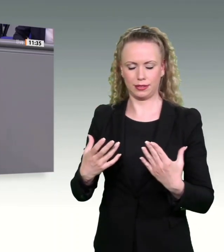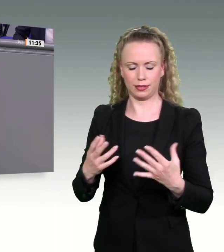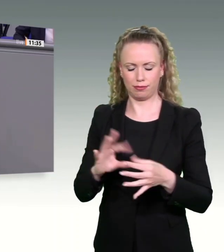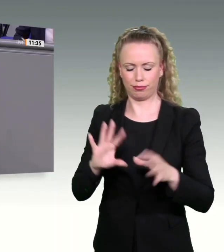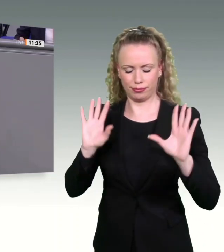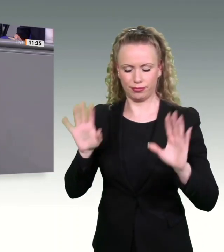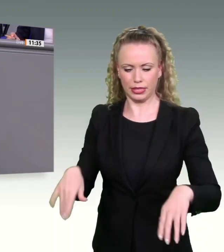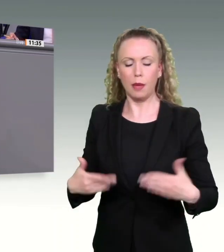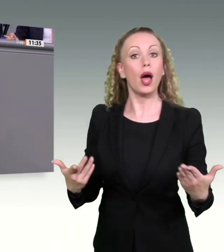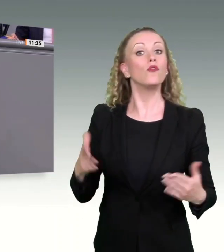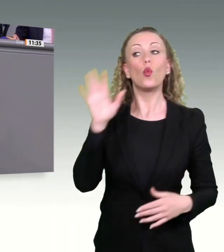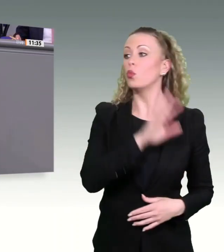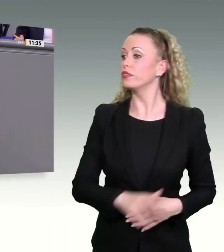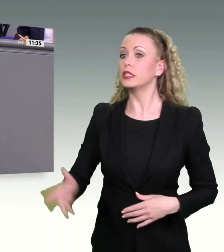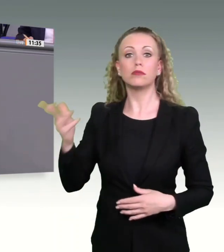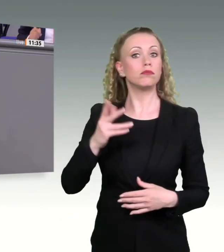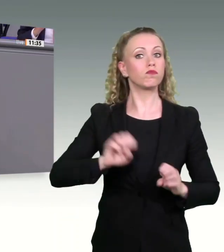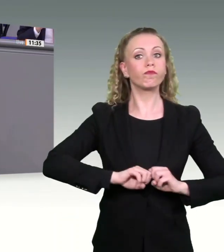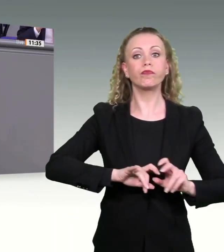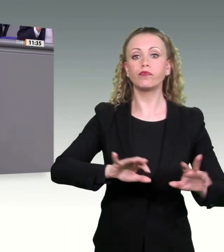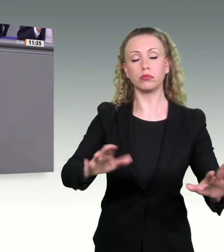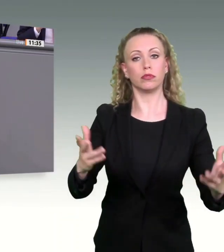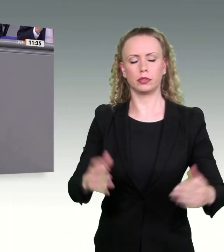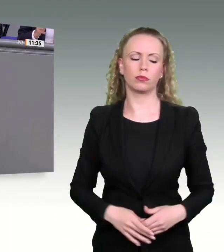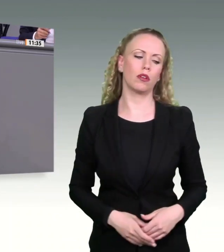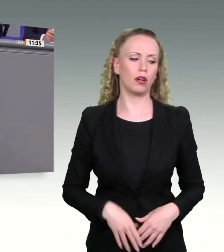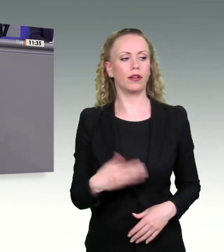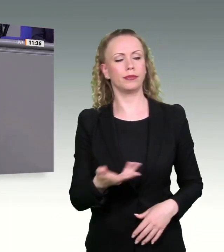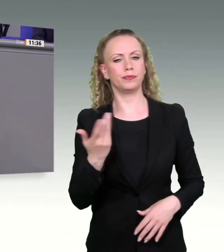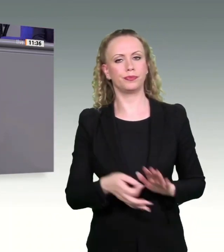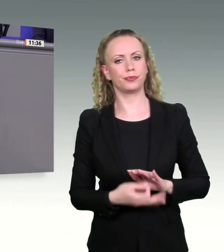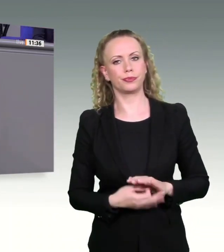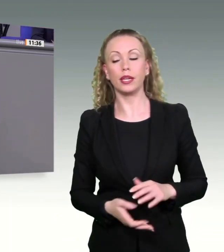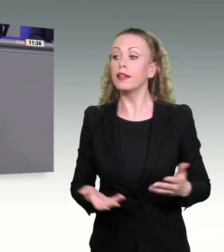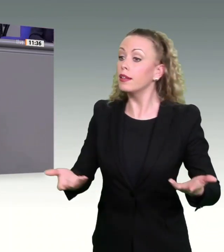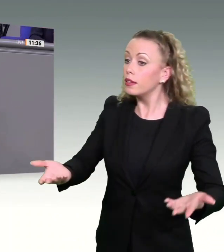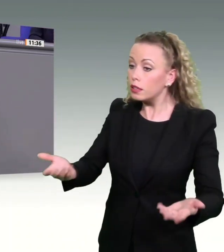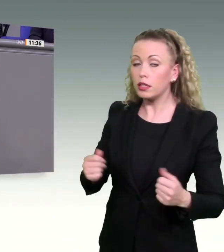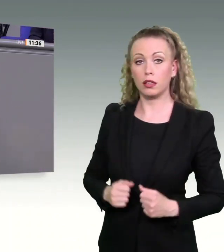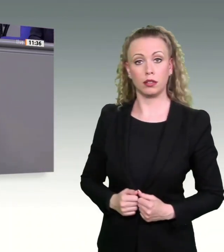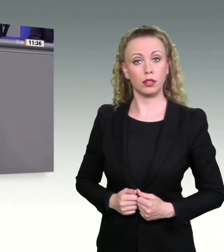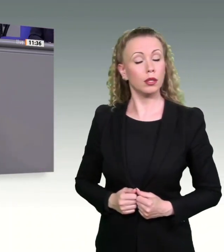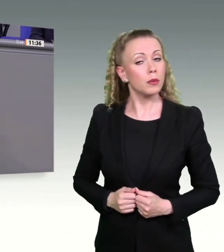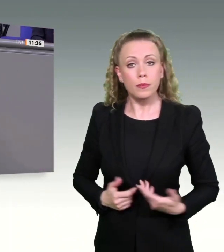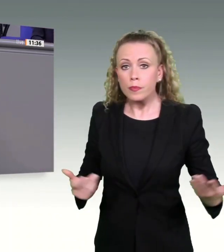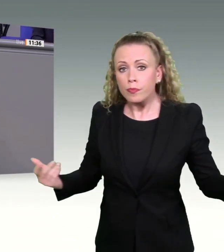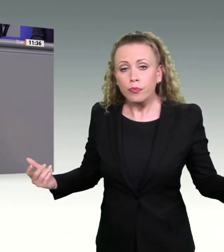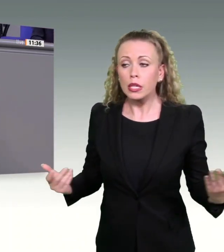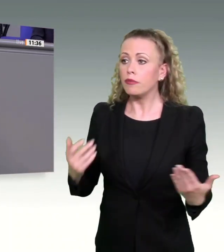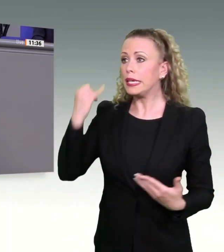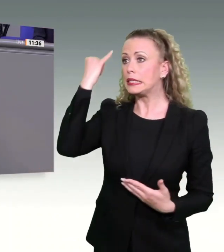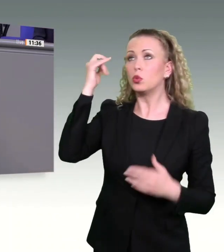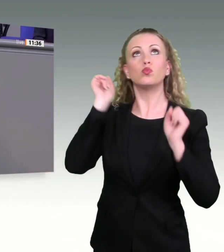Die Ideologie, ja. Und die Ideologie, die Sie durchgesetzt haben, war die Ideologie, am effektivsten ist ein Staat,